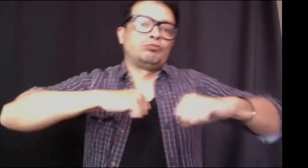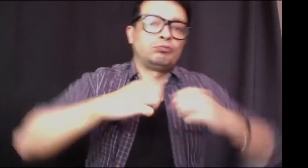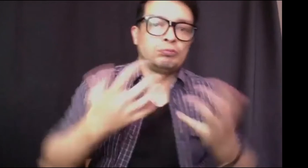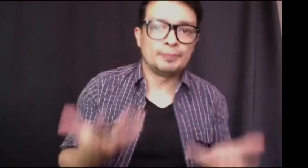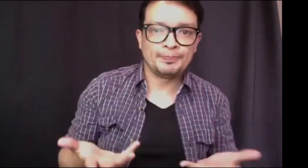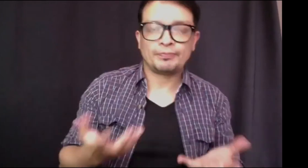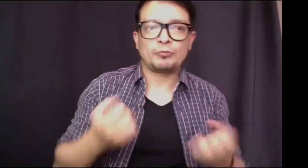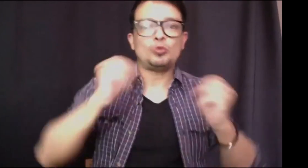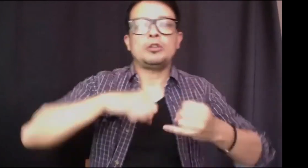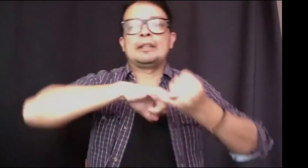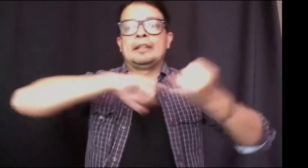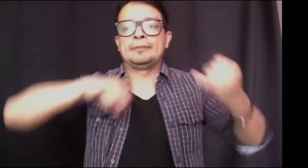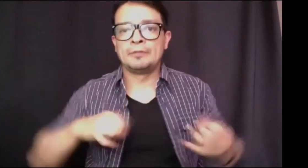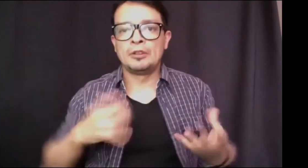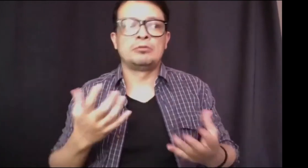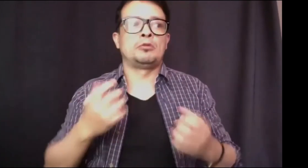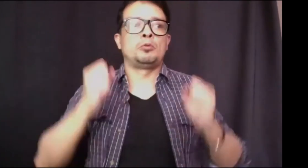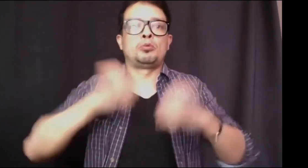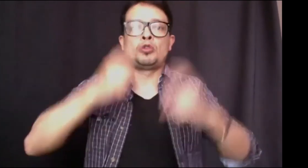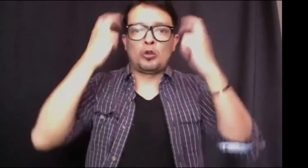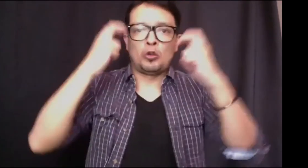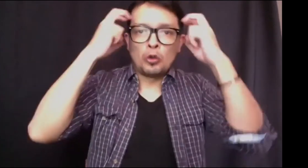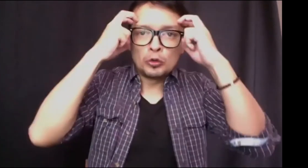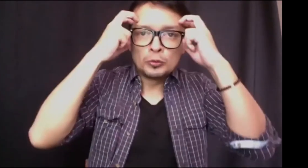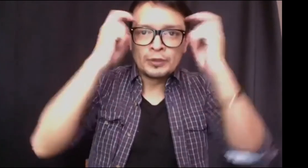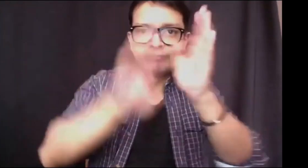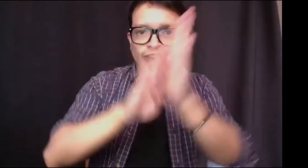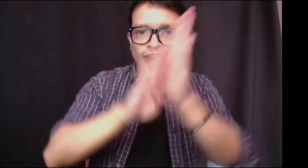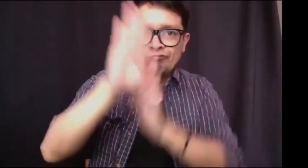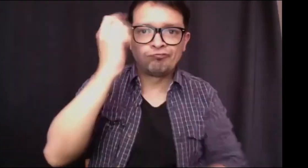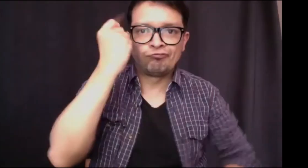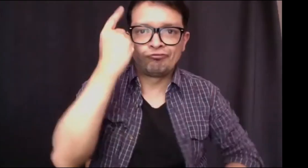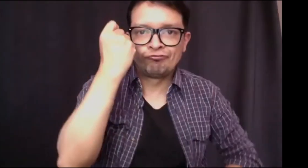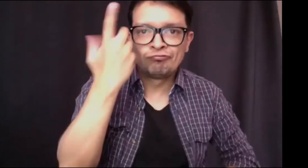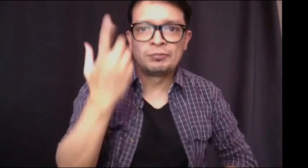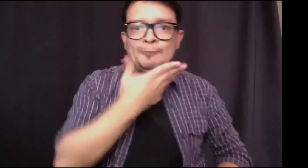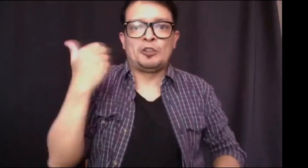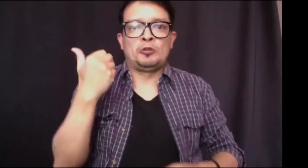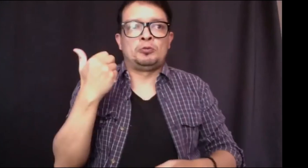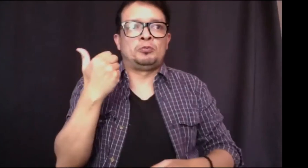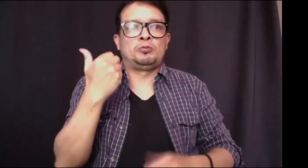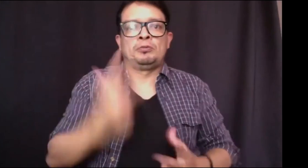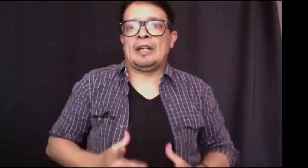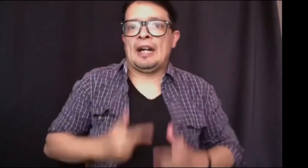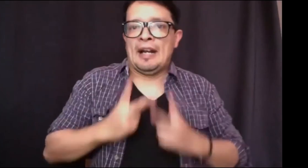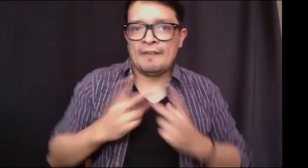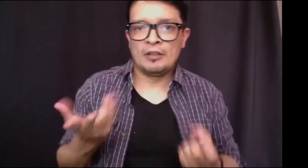comunicarse pueda ejecutar acciones que pueda independizarse pueda adquirir y mejorar en sus conocimientos